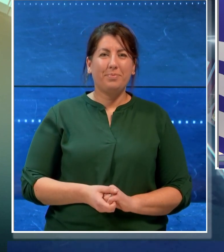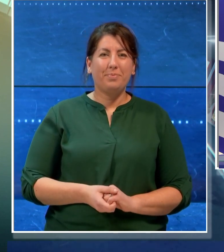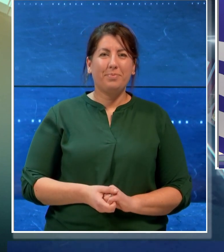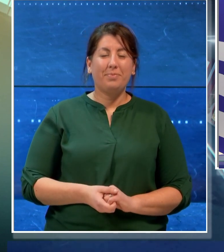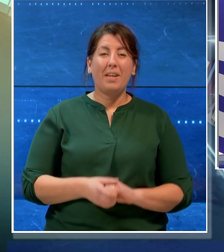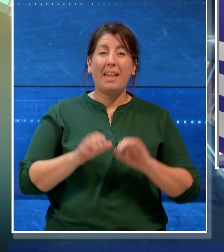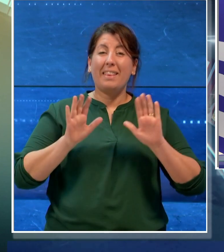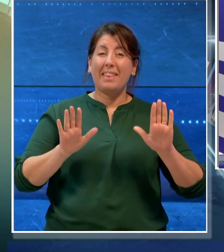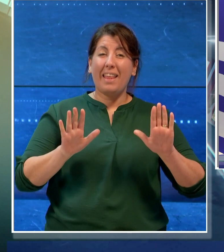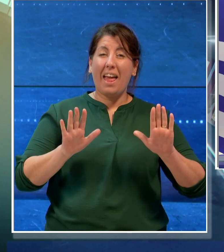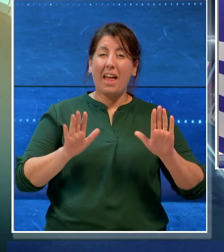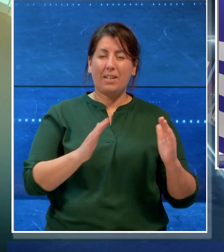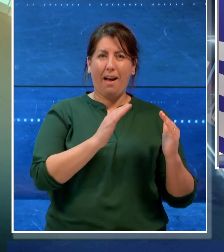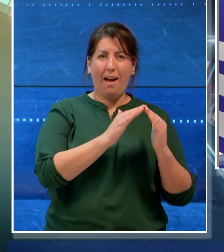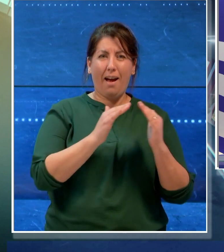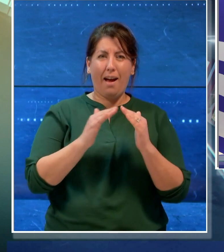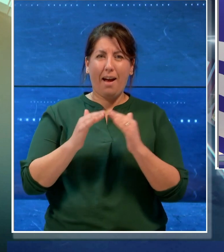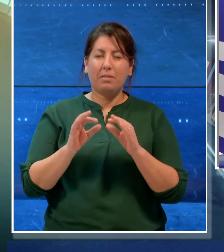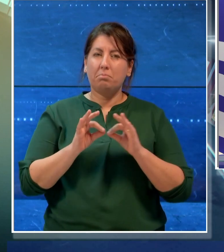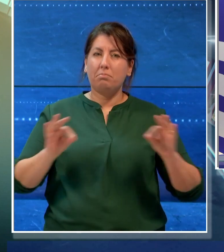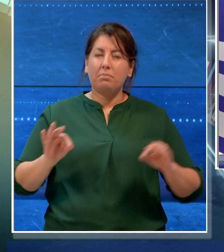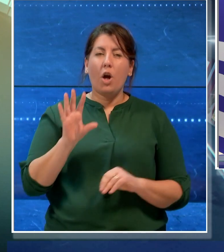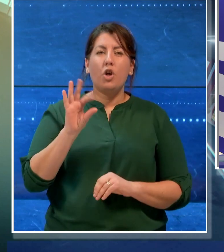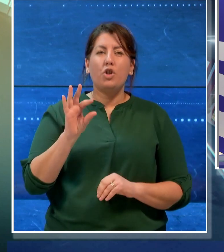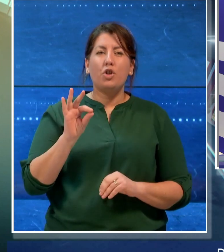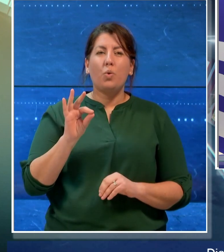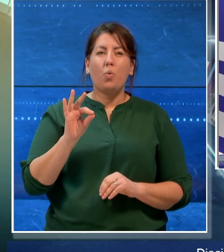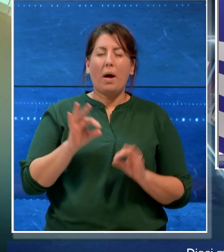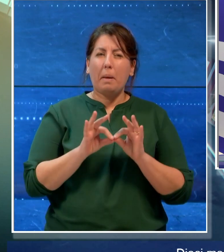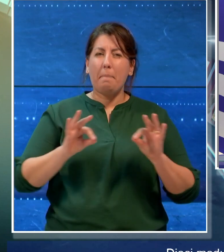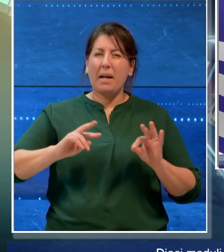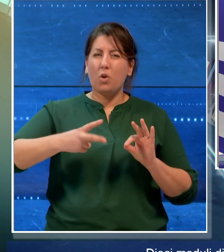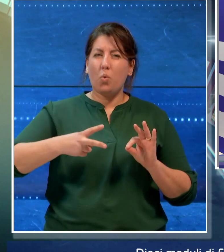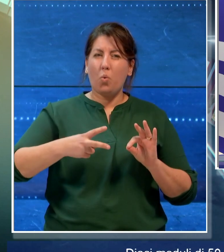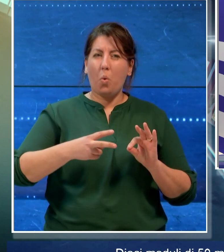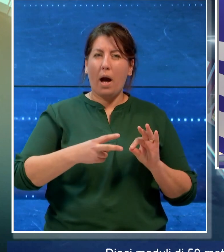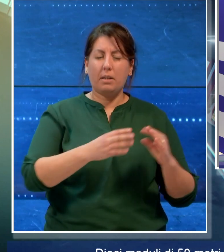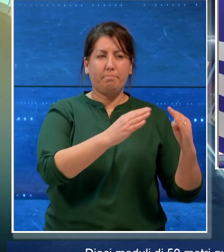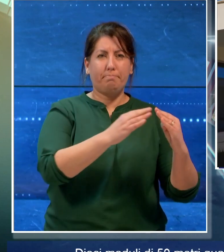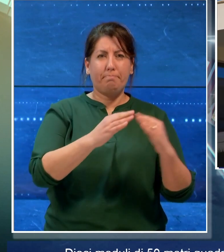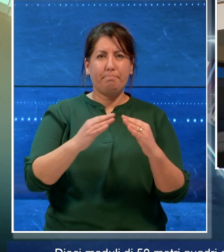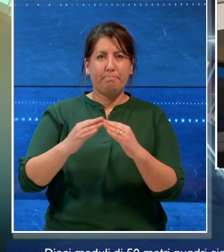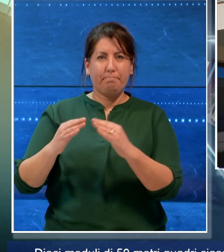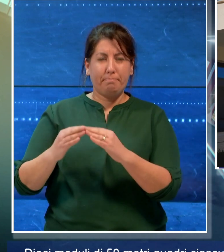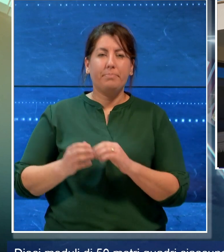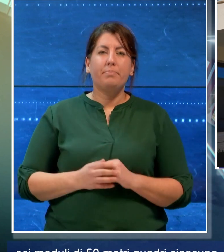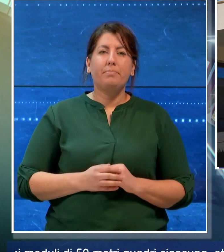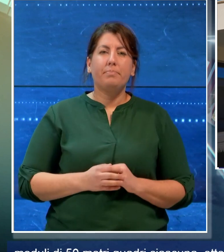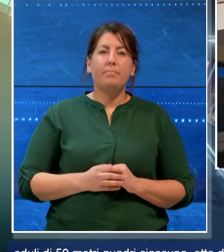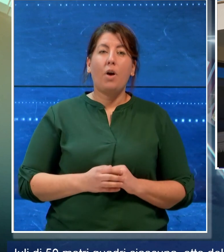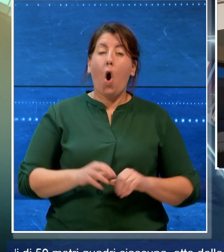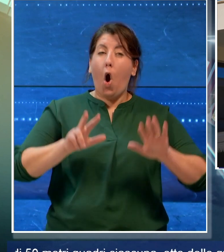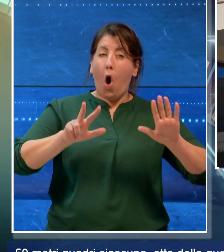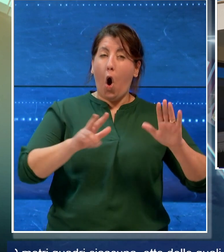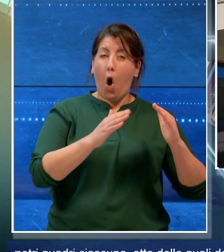moduli di 50 metri quadri ciascuno, 8 dei quali